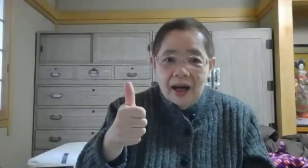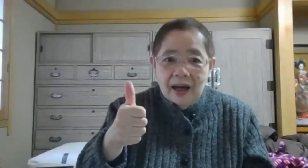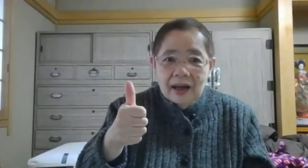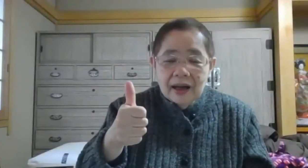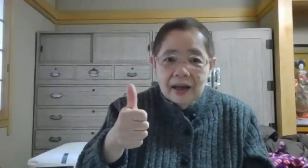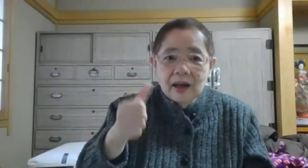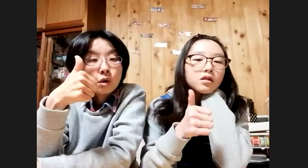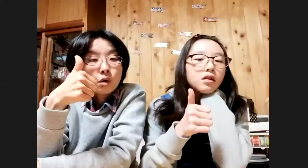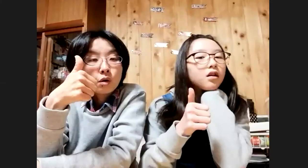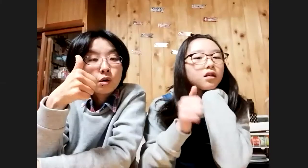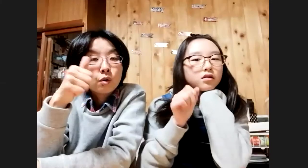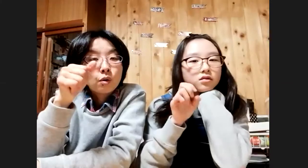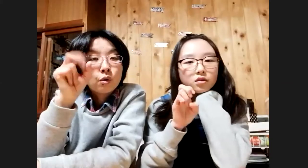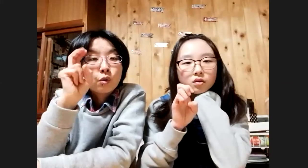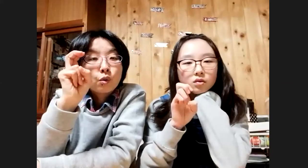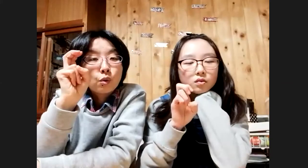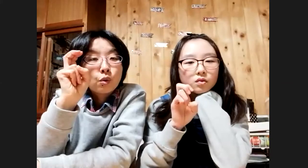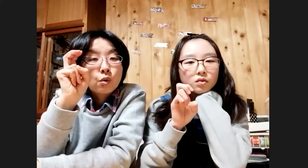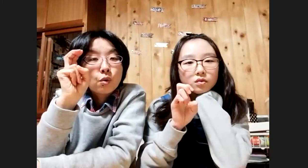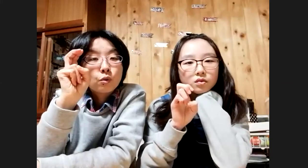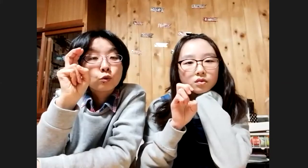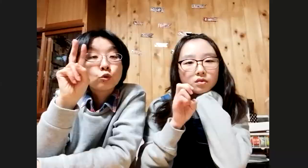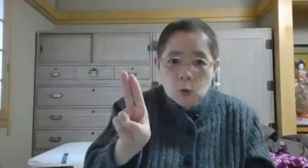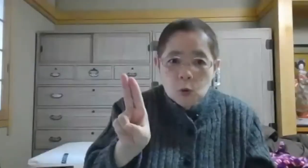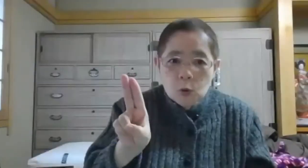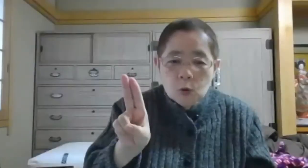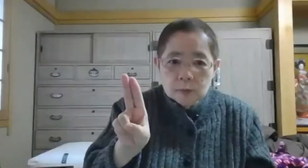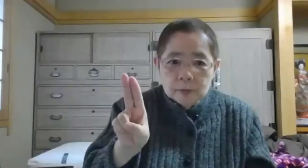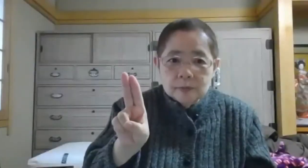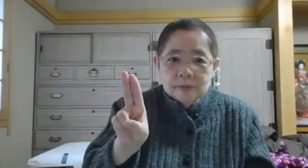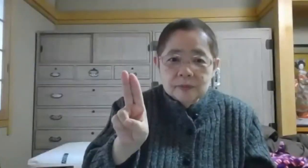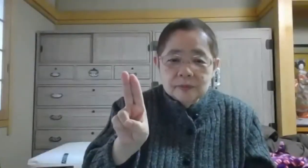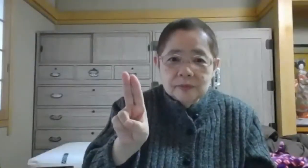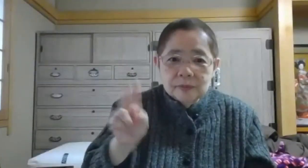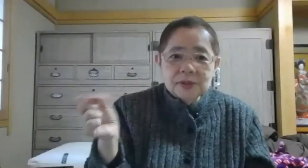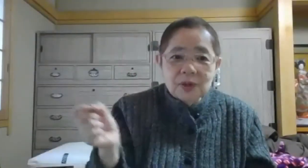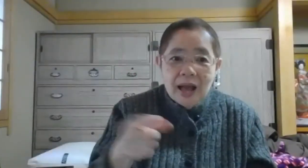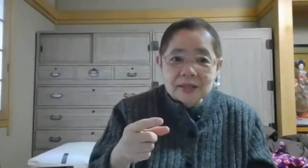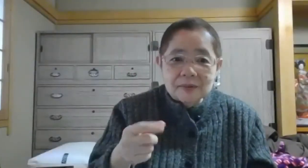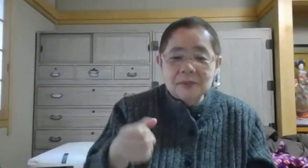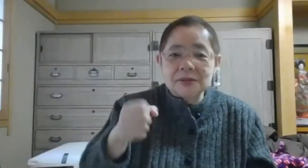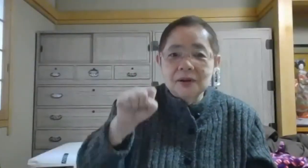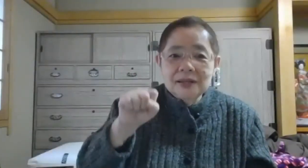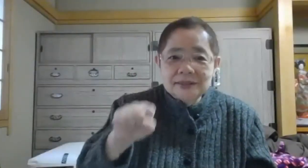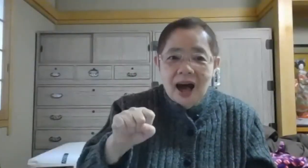ろ、うもうちょっと早いわですよさ、